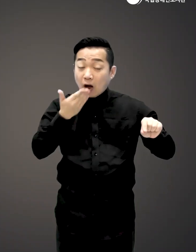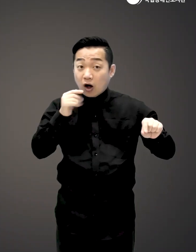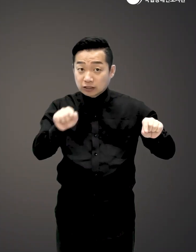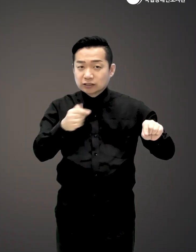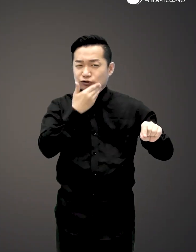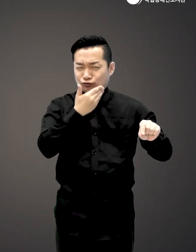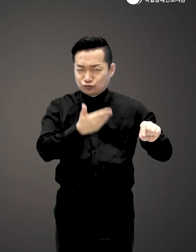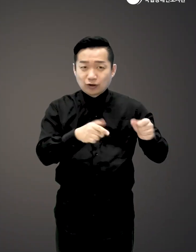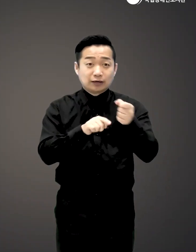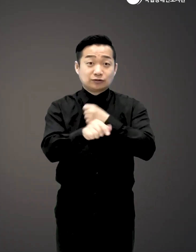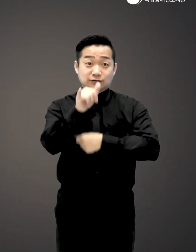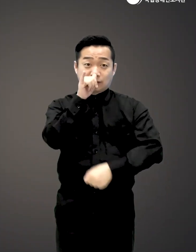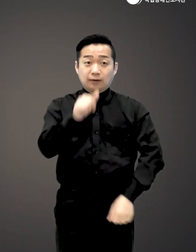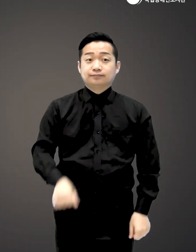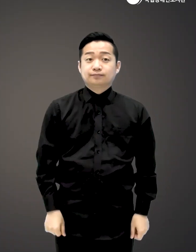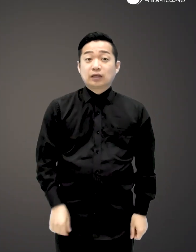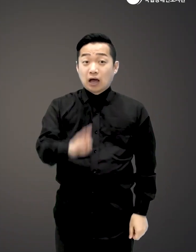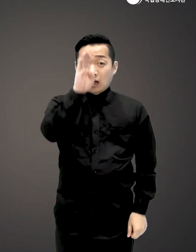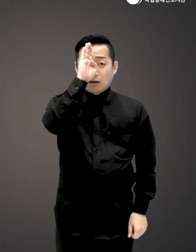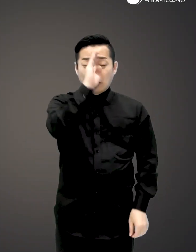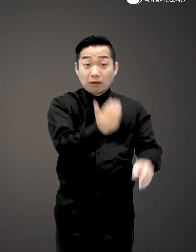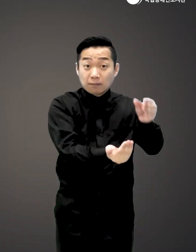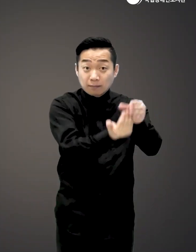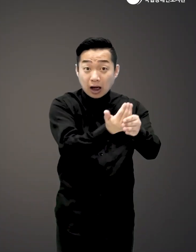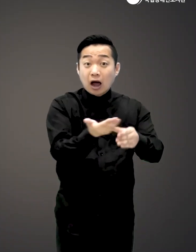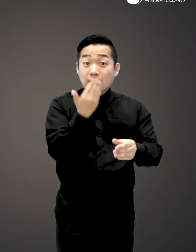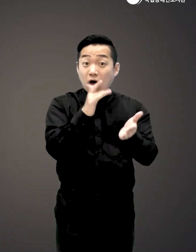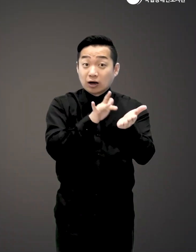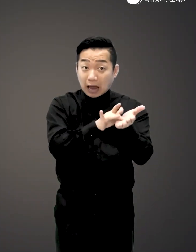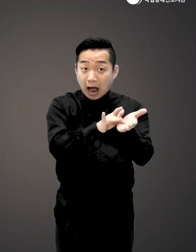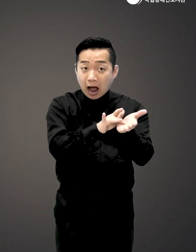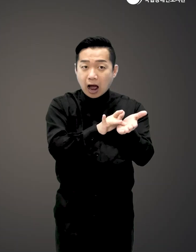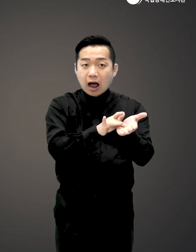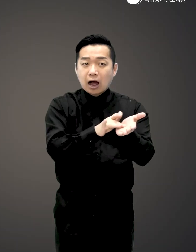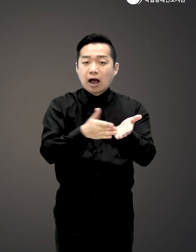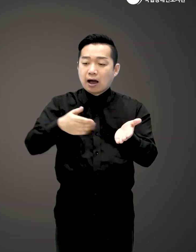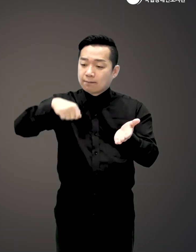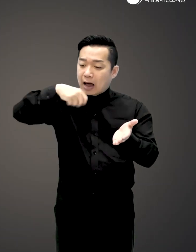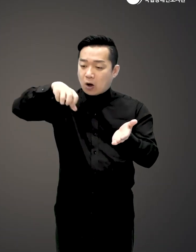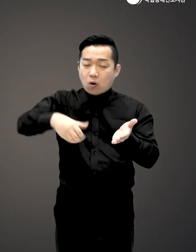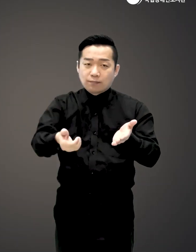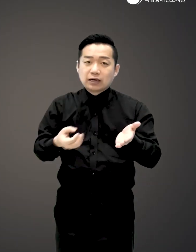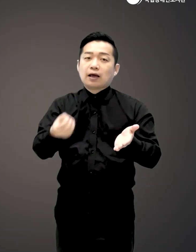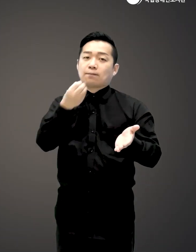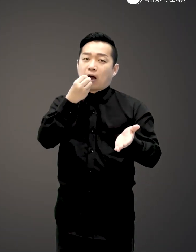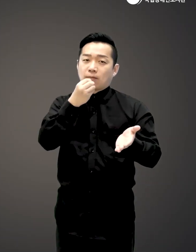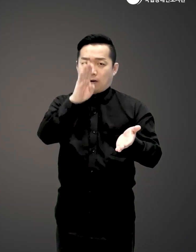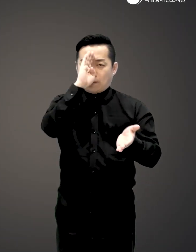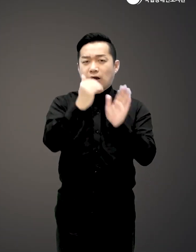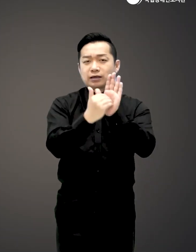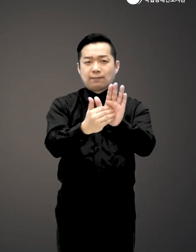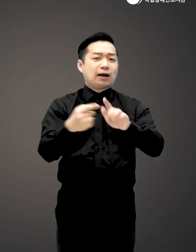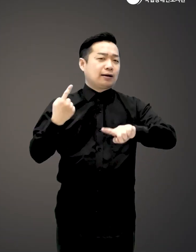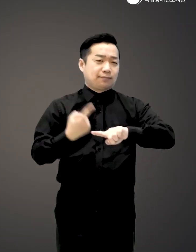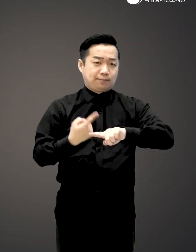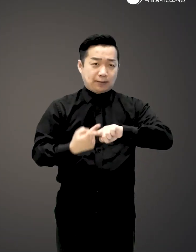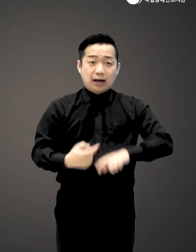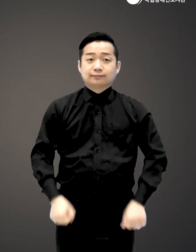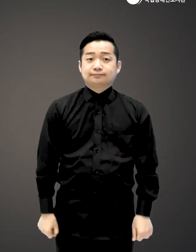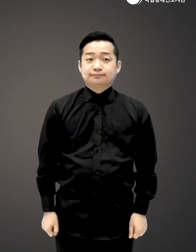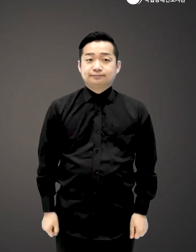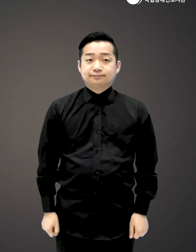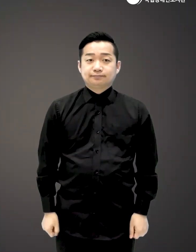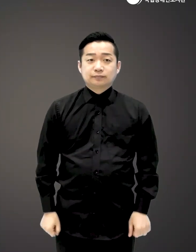섭취하느냐는 매우 중요합니다 병을 얻게 되었을 때 먹게 될 약을 식탁에서 미리 섭취해 병을 예방하는 것이죠